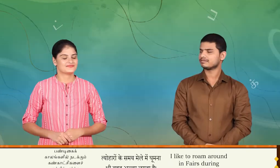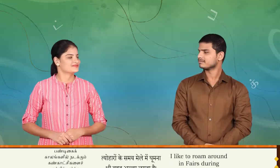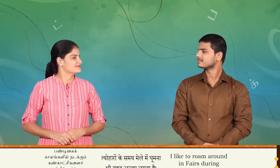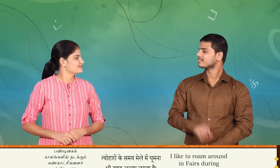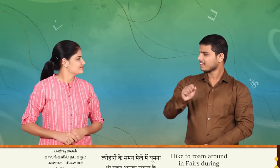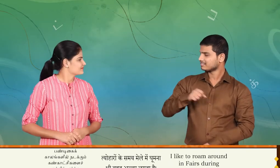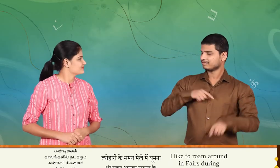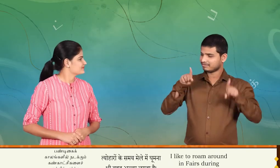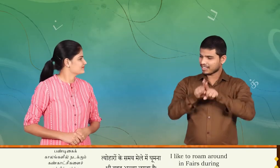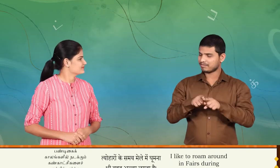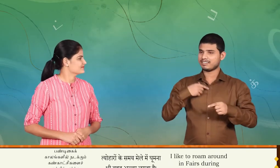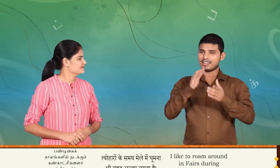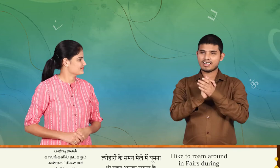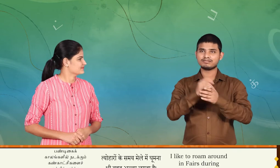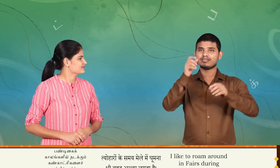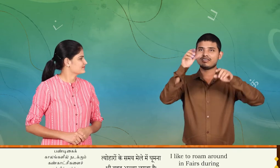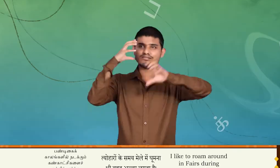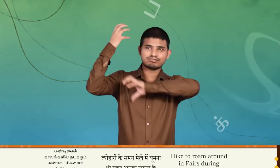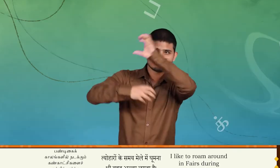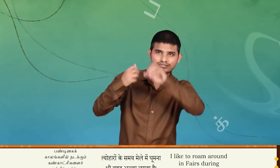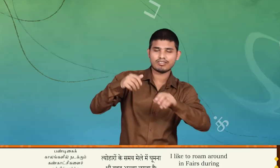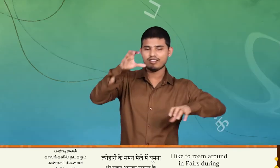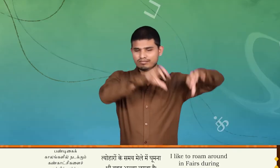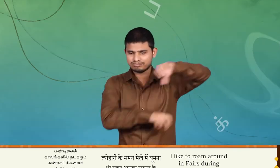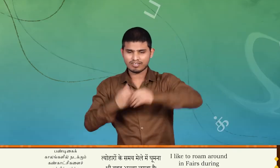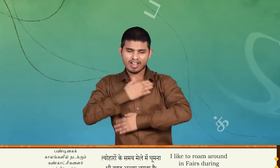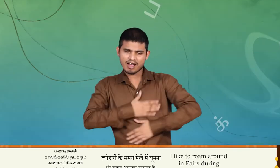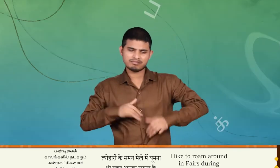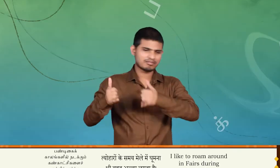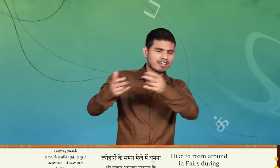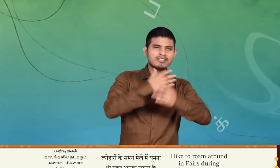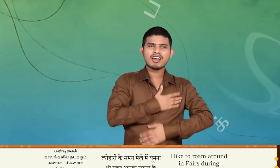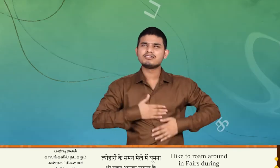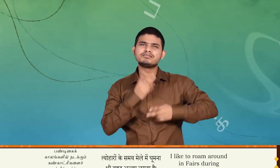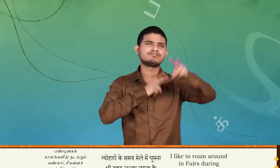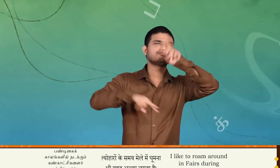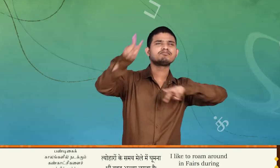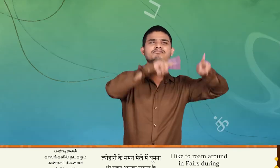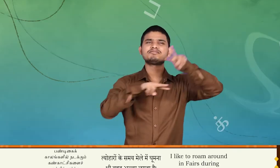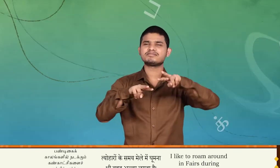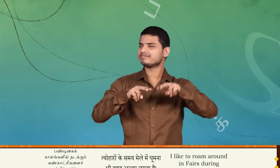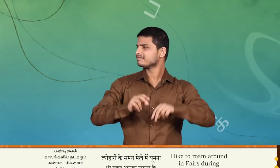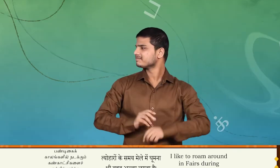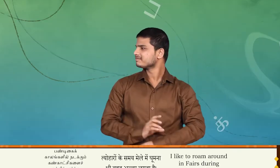பண்டிகை காலங்களில் நடக்கும் கண் காட்சிகளை சுற்றி பார்க்க எனக்கு பிடிக்கும்